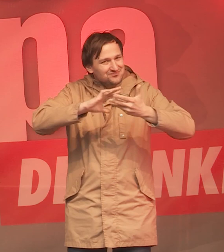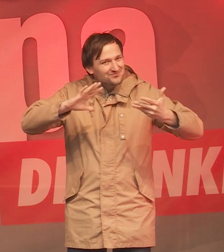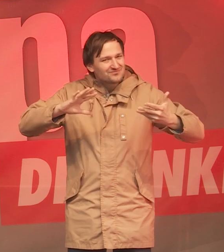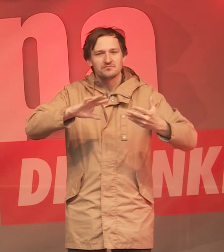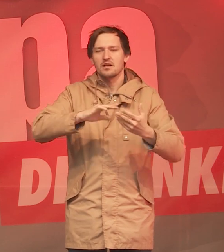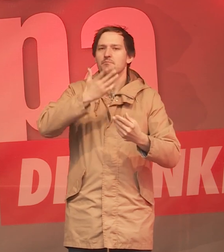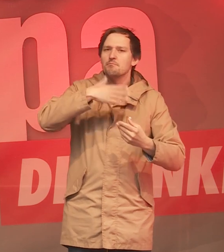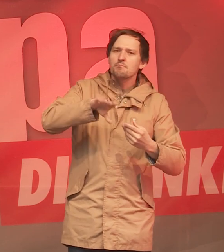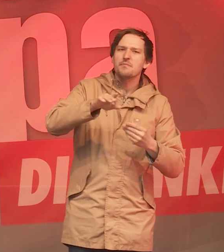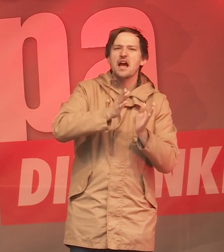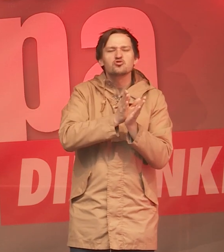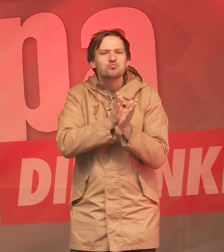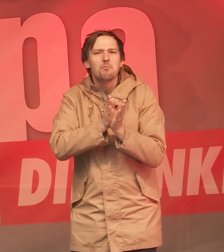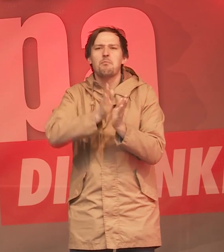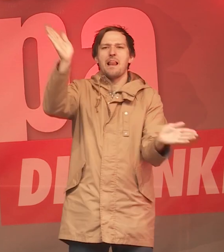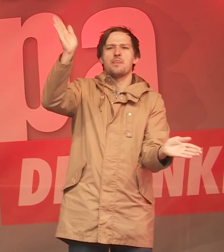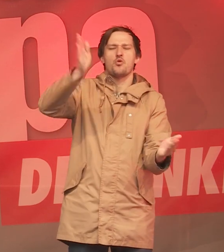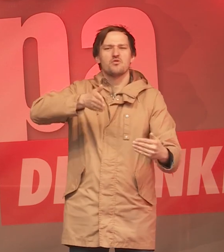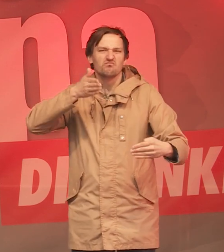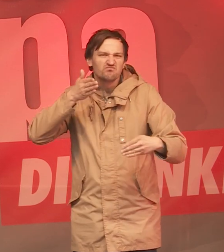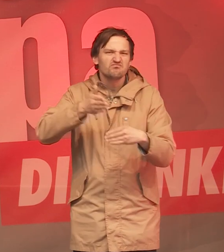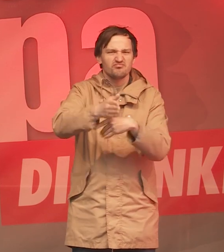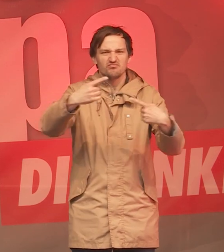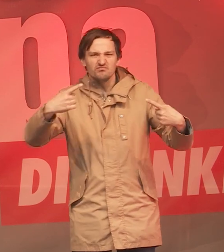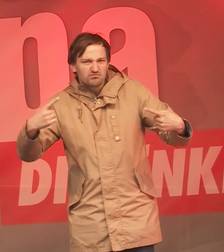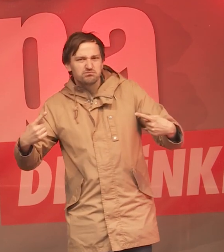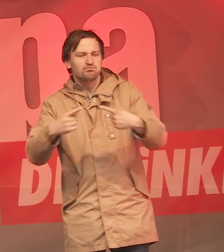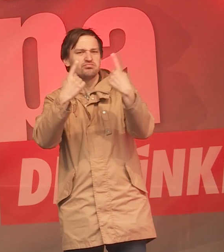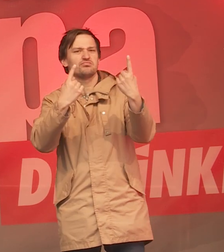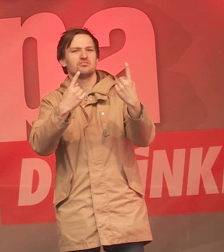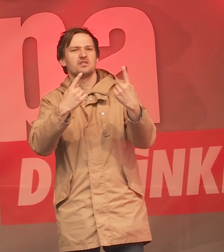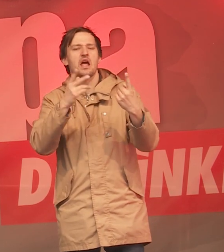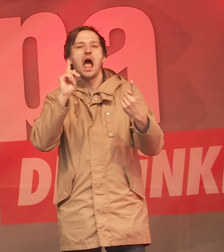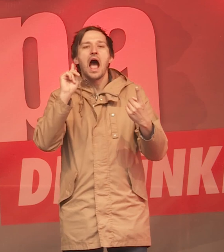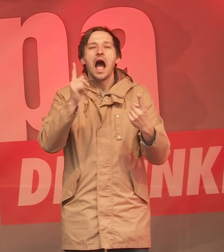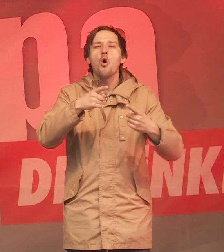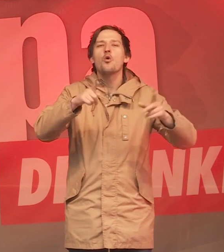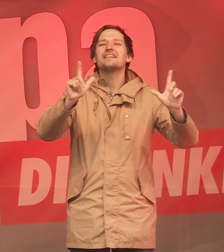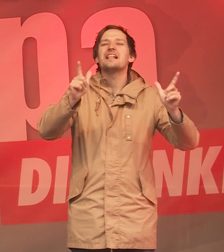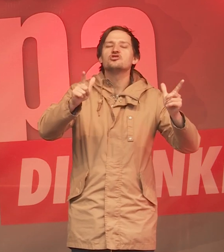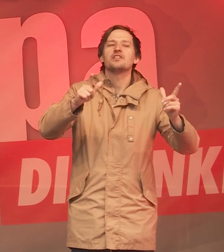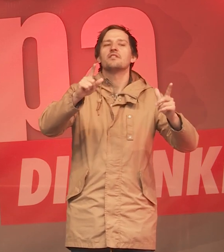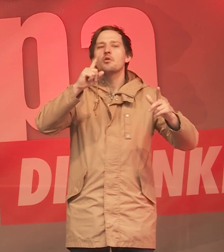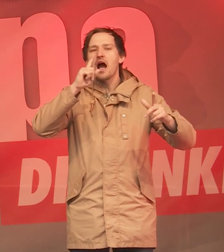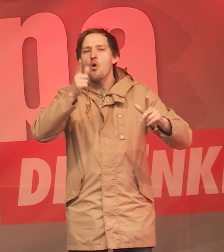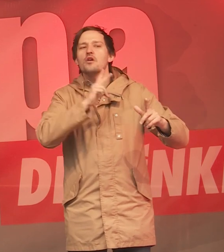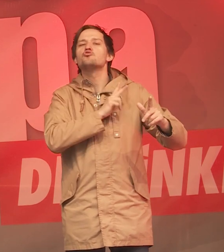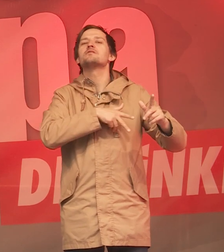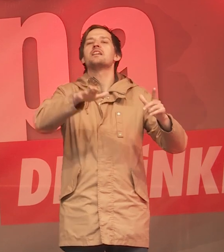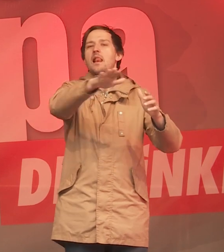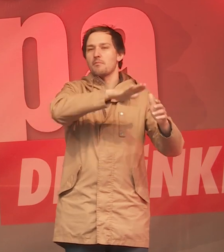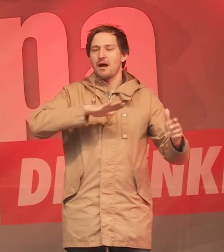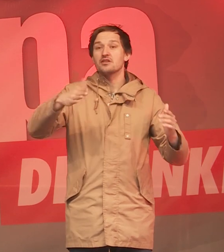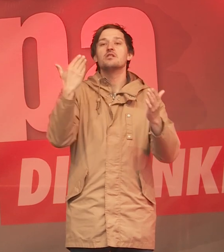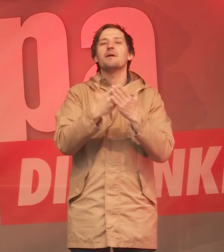immer stärkere, tiefere Spaltungen in der Gesellschaft gibt. Immer tiefere Spaltungen, auch im sozialen Bereich natürlich. Wir